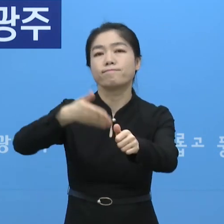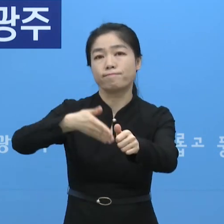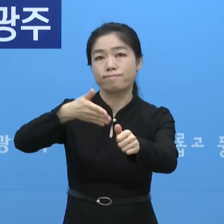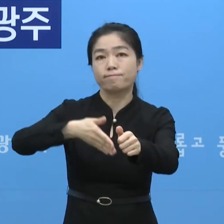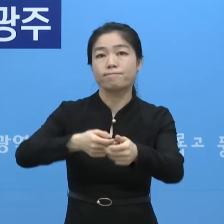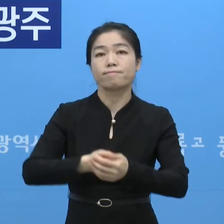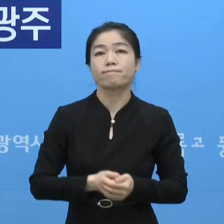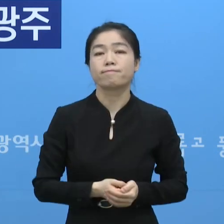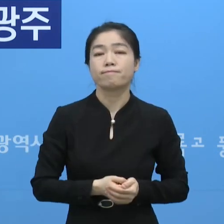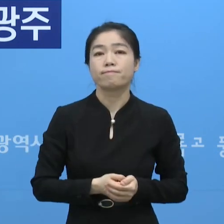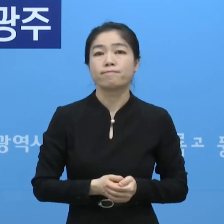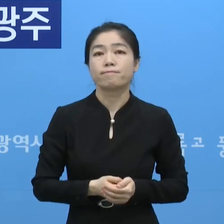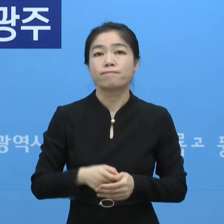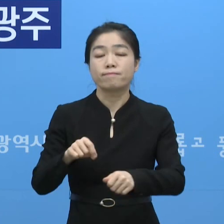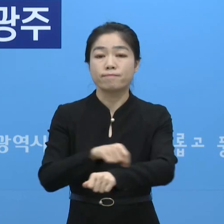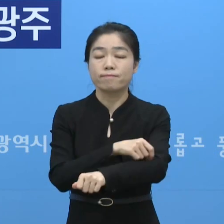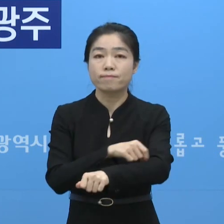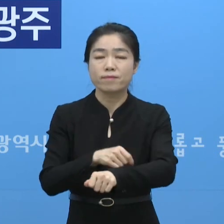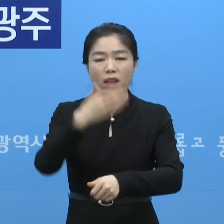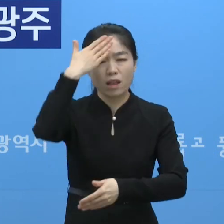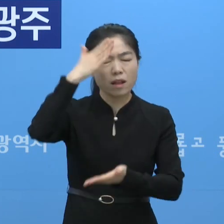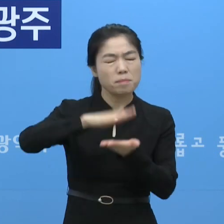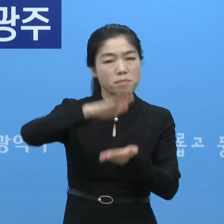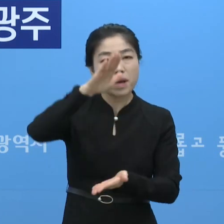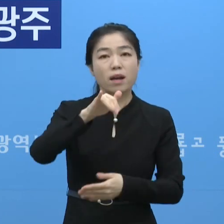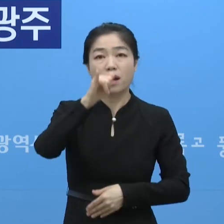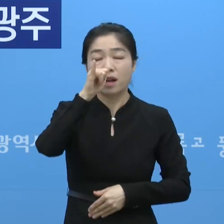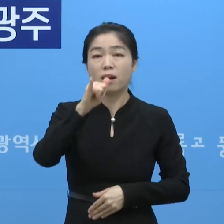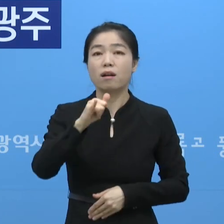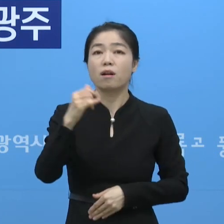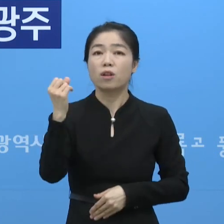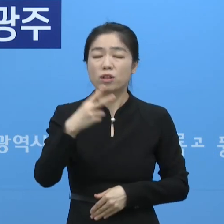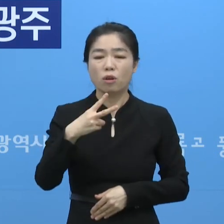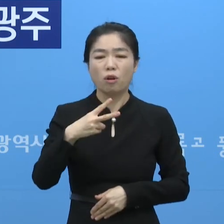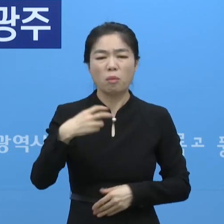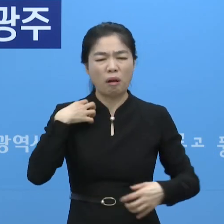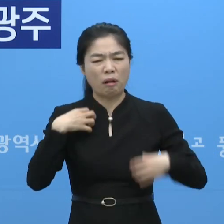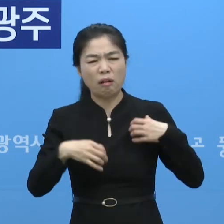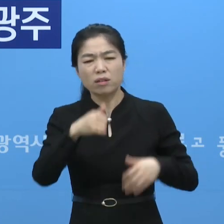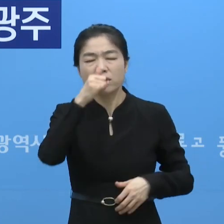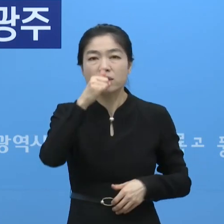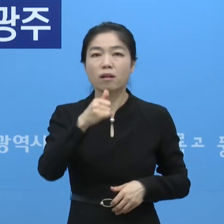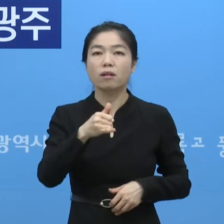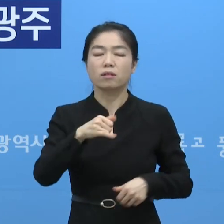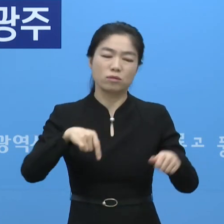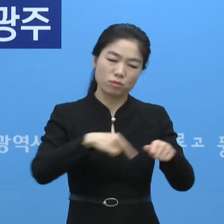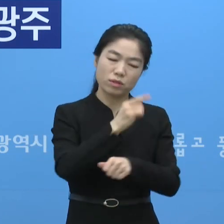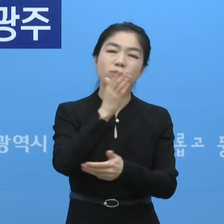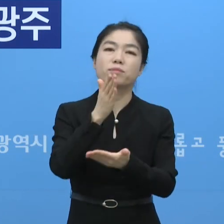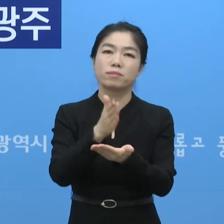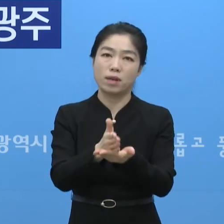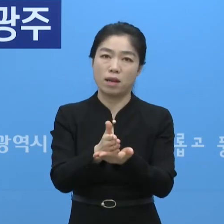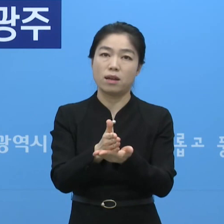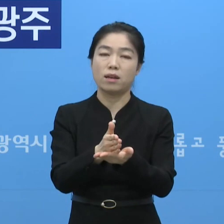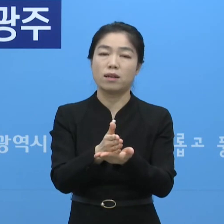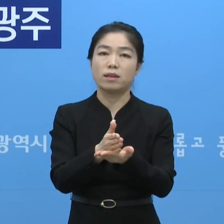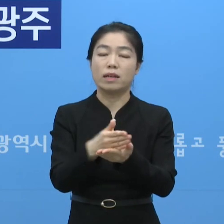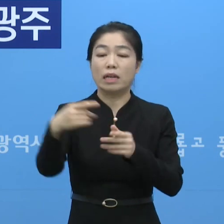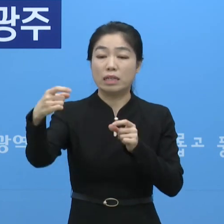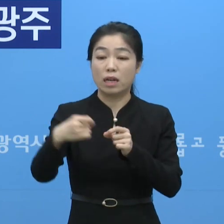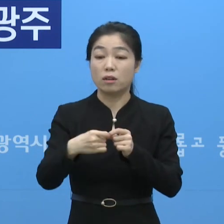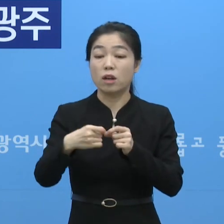공고드리고요. 또 특히 발열이 있거나 어떤 조그마한 증상이 있을 때는 외출을 가급적 상가하시고